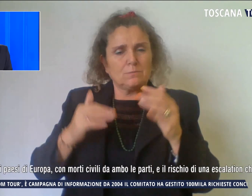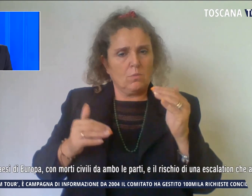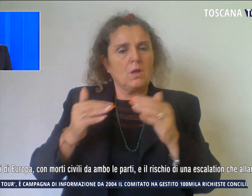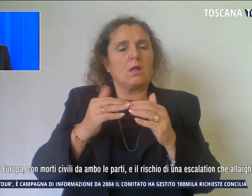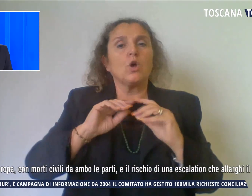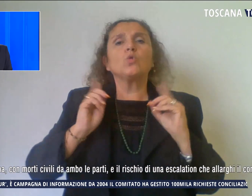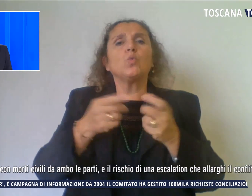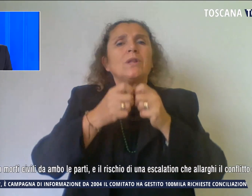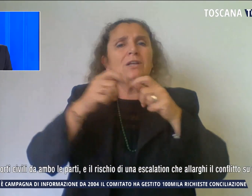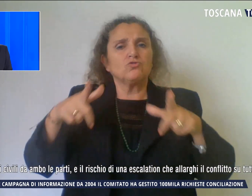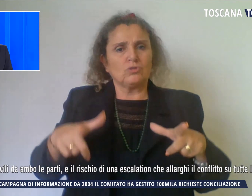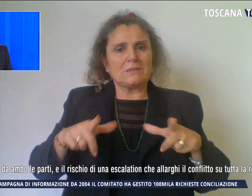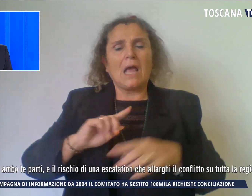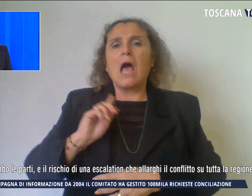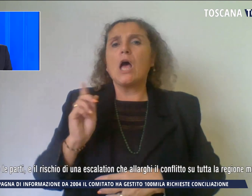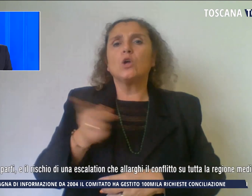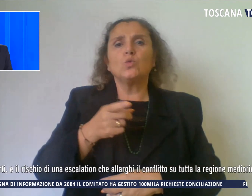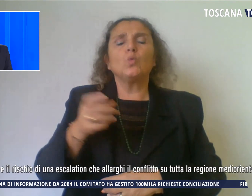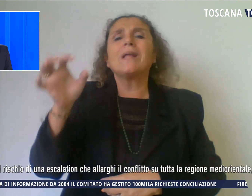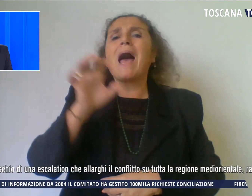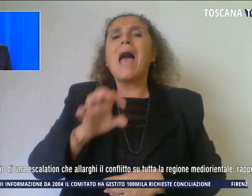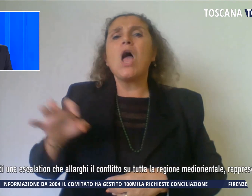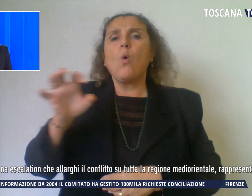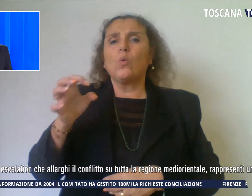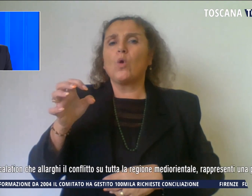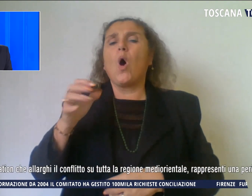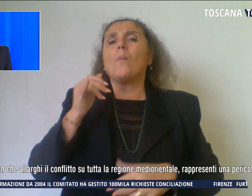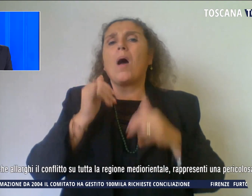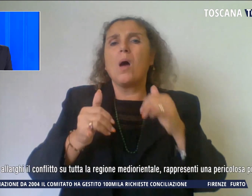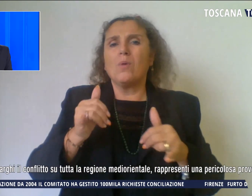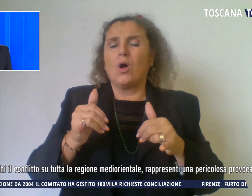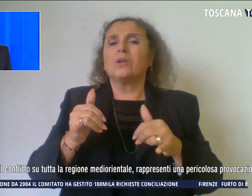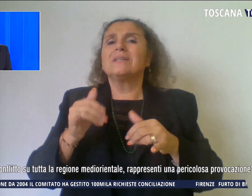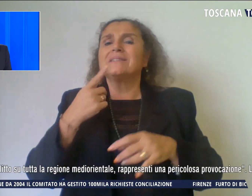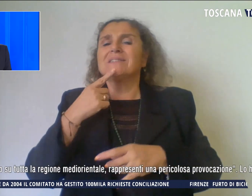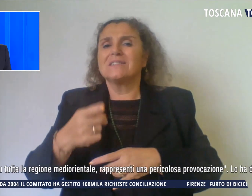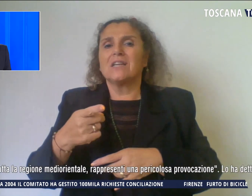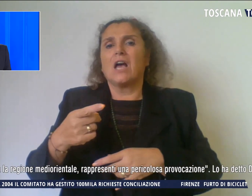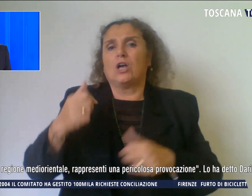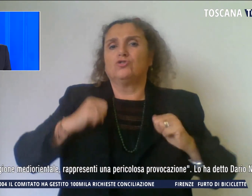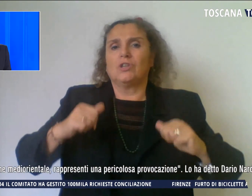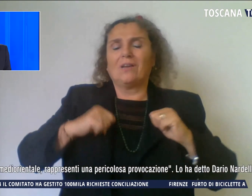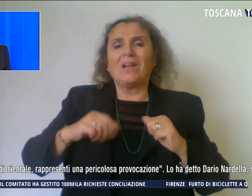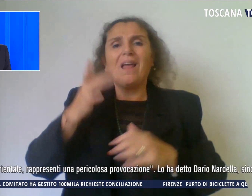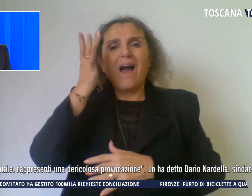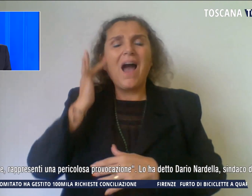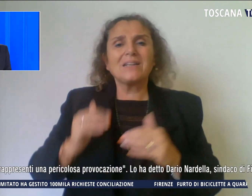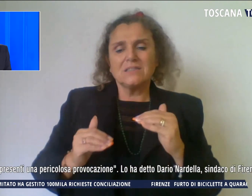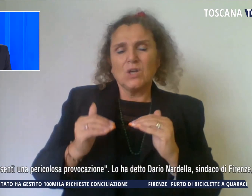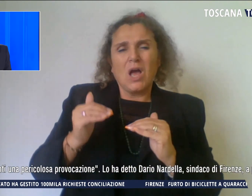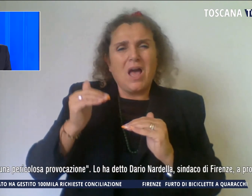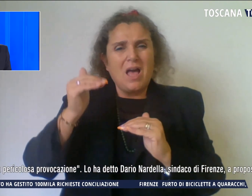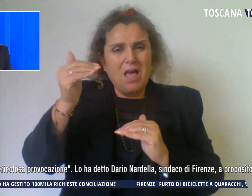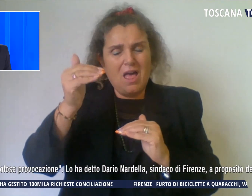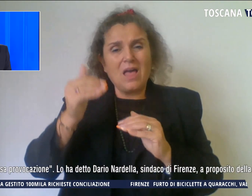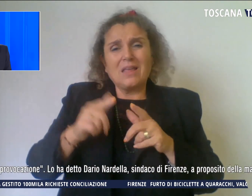tutti i paesi di Europa con morti civili da ambole parti è il rischio di una escalation che allarghi il conflitto